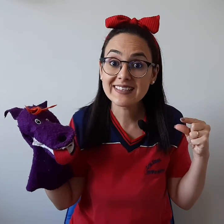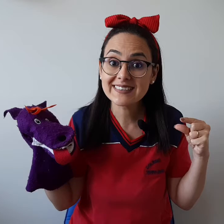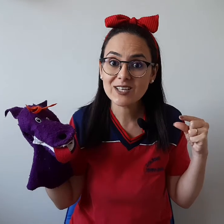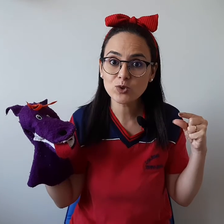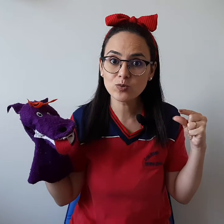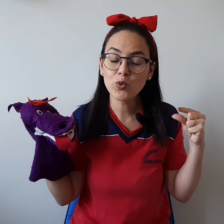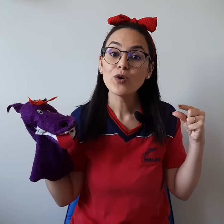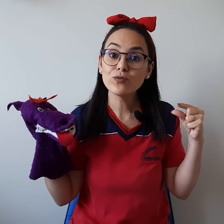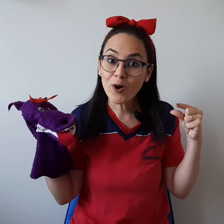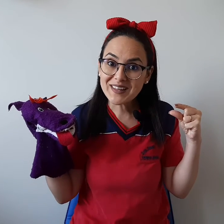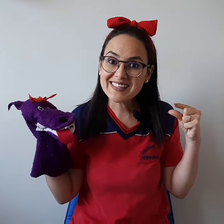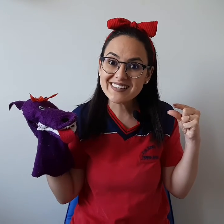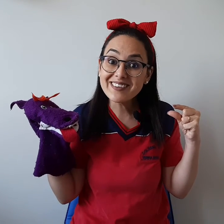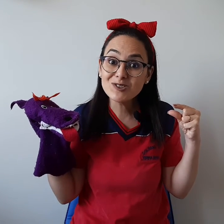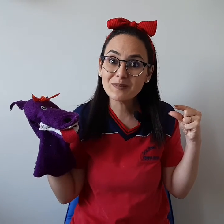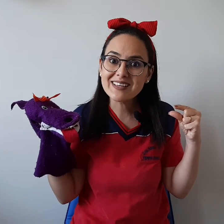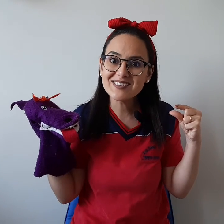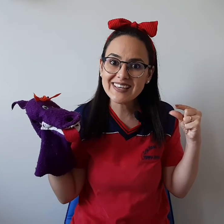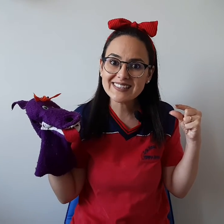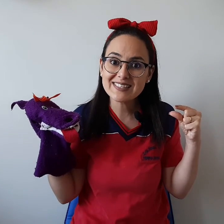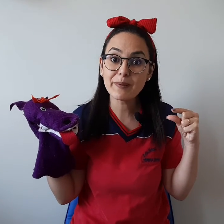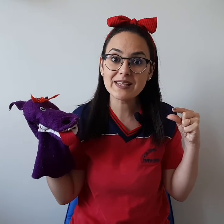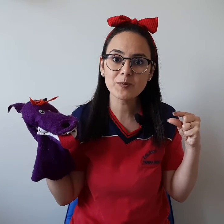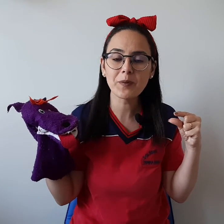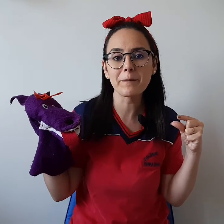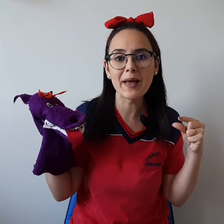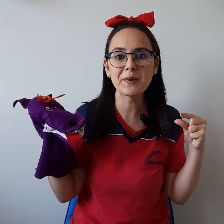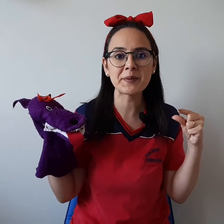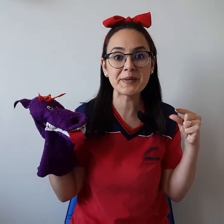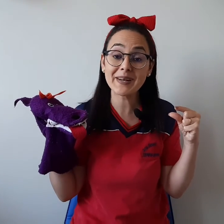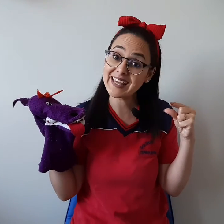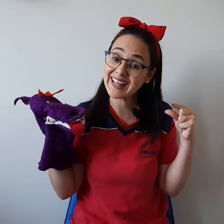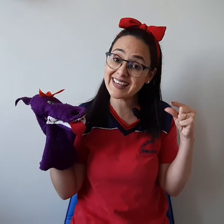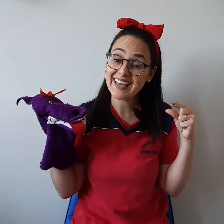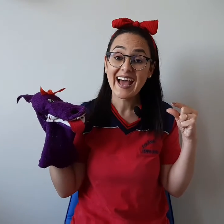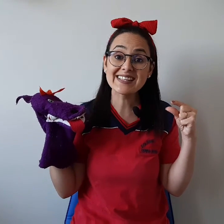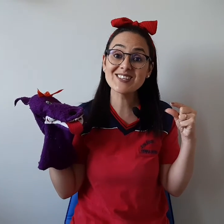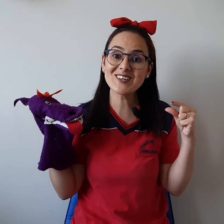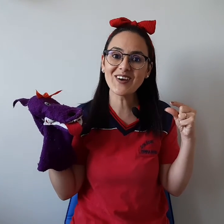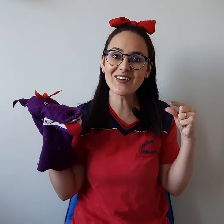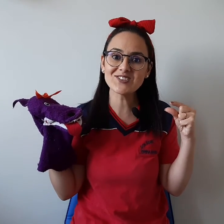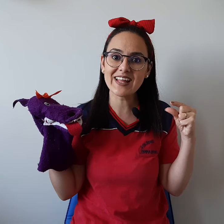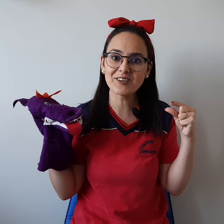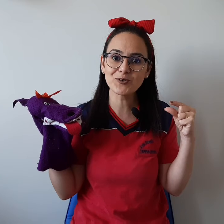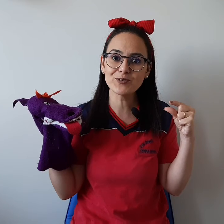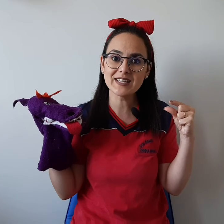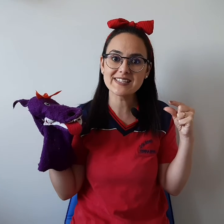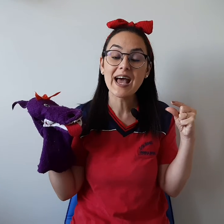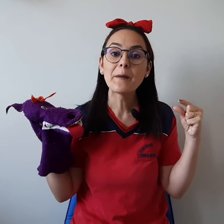tentem cantar junto Voltem esse vídeo mais vezes Peçam para o papai, para a mamãe Para quem está aí assistindo a aula de teatro com vocês